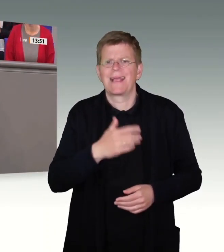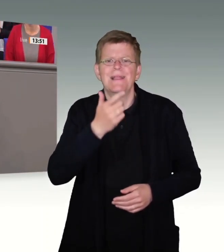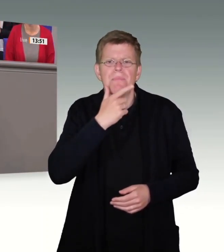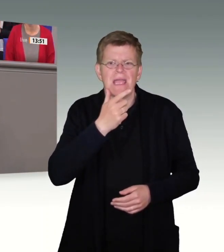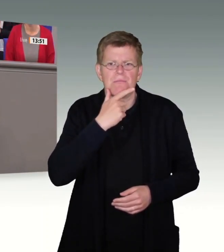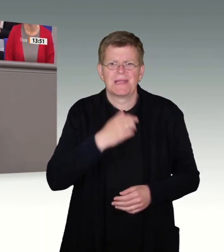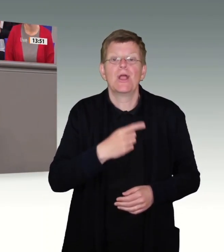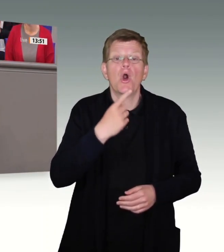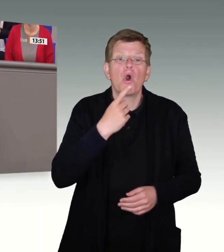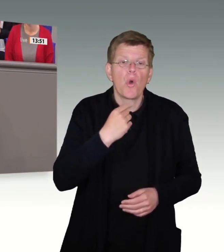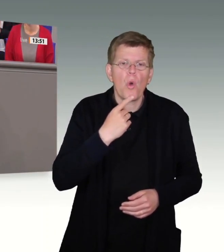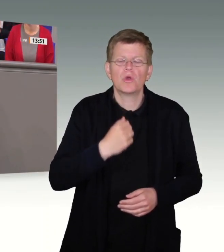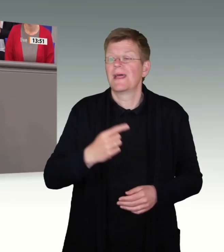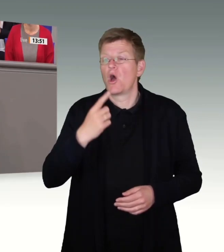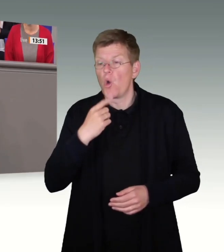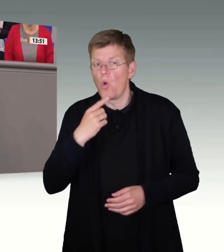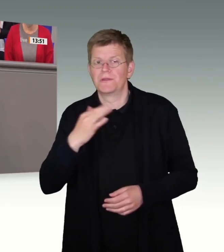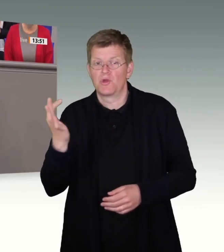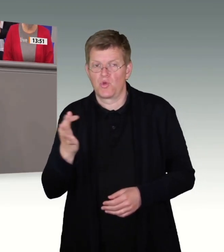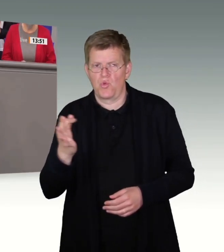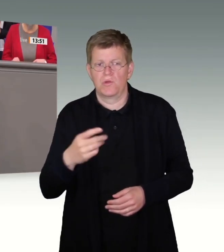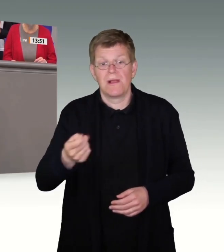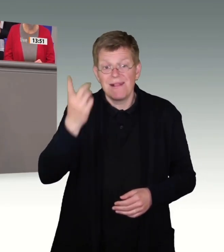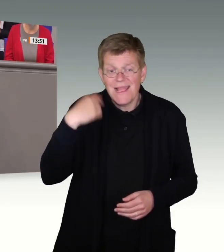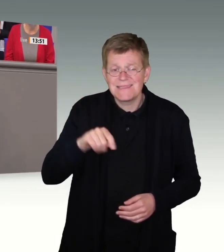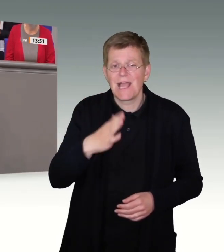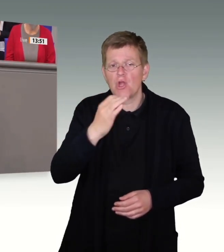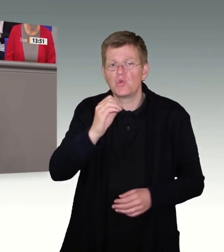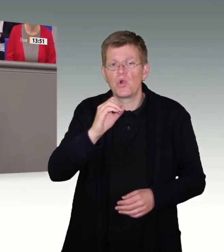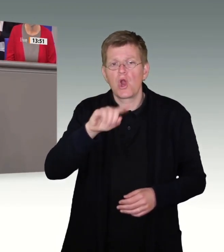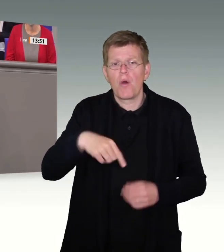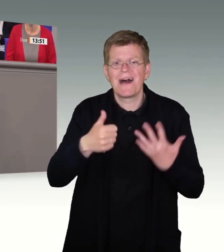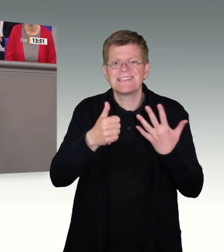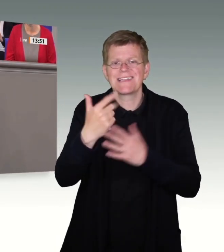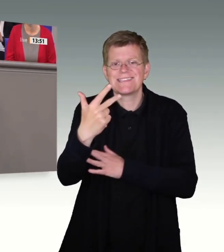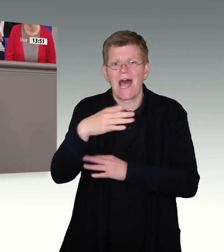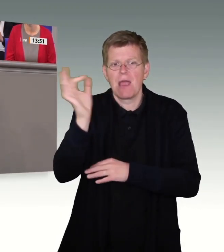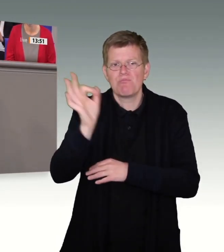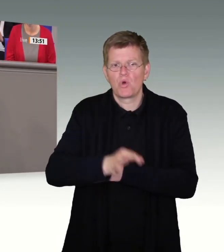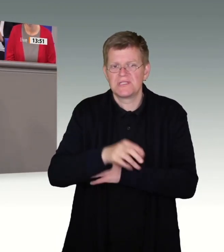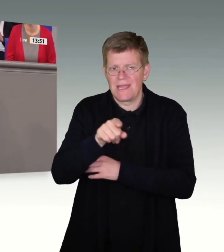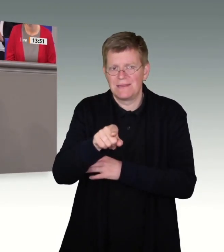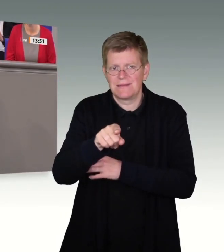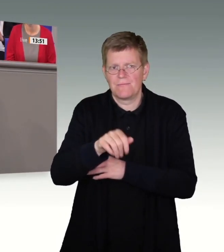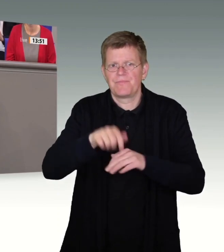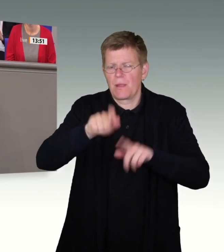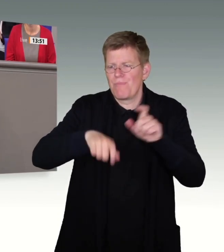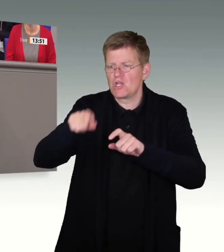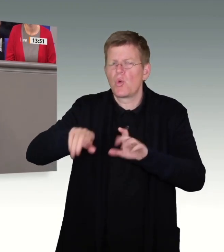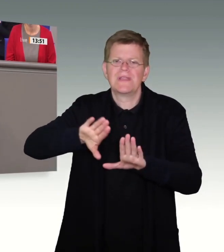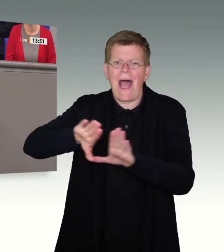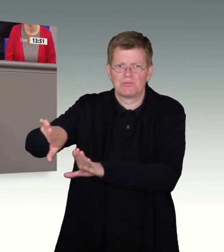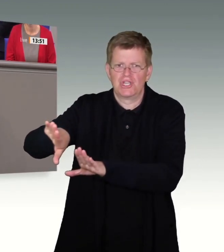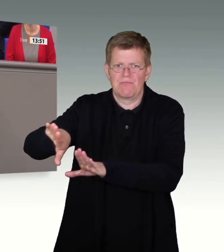-Grün. Dort wurden im letzten Jahr 0,63 Prozent der gesamten ausreisepflichtigen Personen abgeschoben.